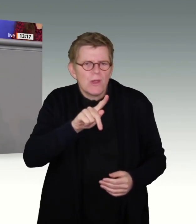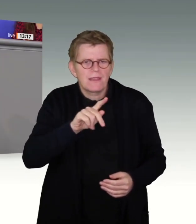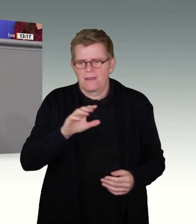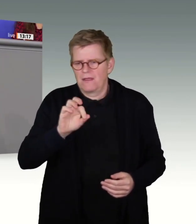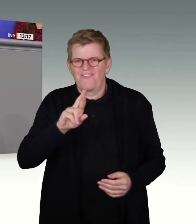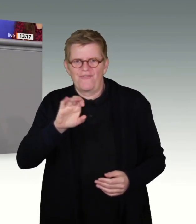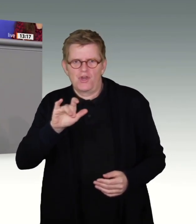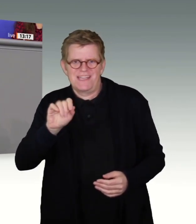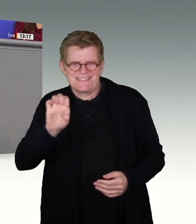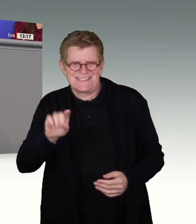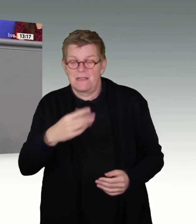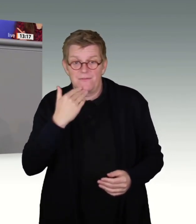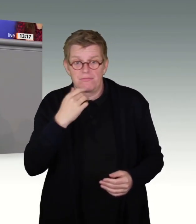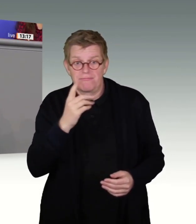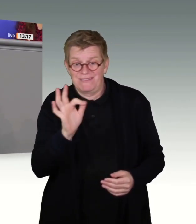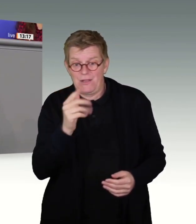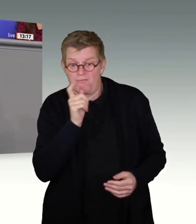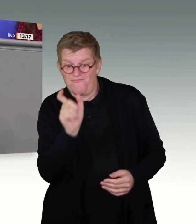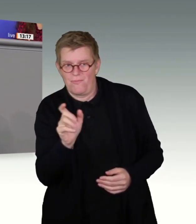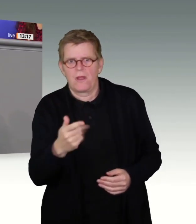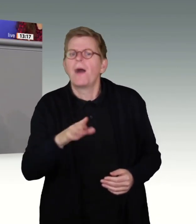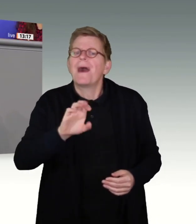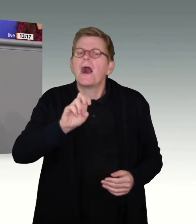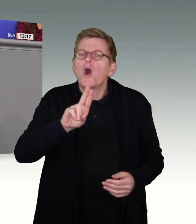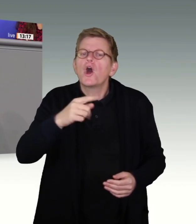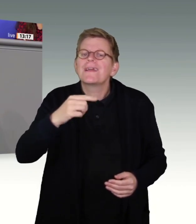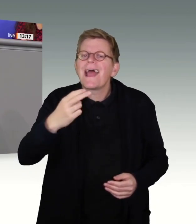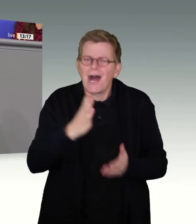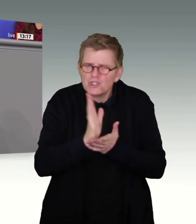umsetzen, das ist ein wirksames Instrument, liebe Kolleginnen und Kollegen.